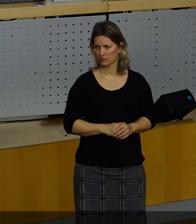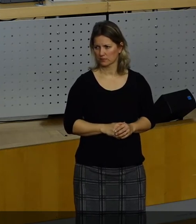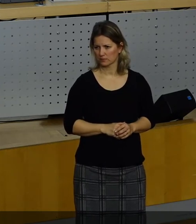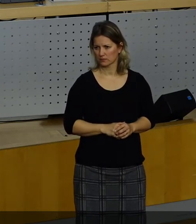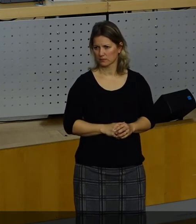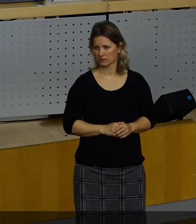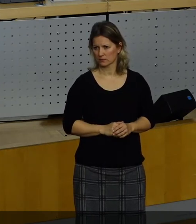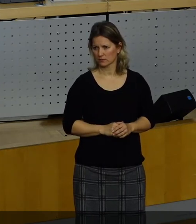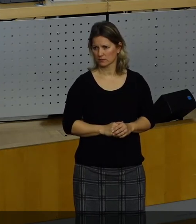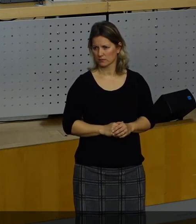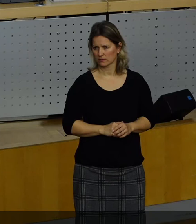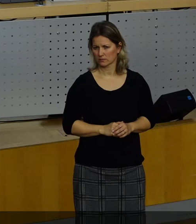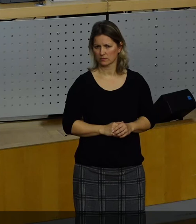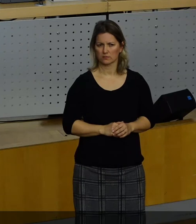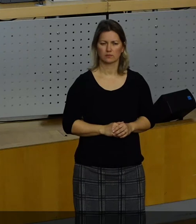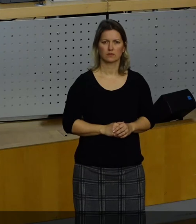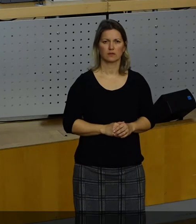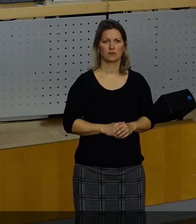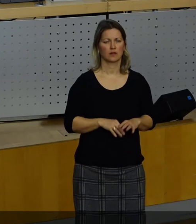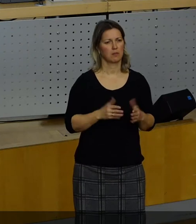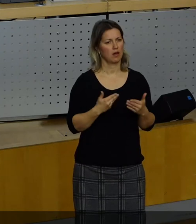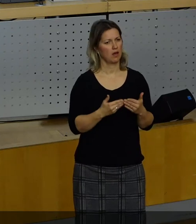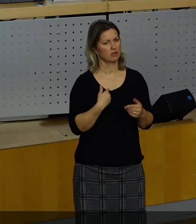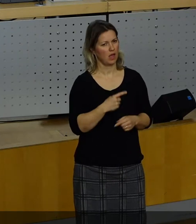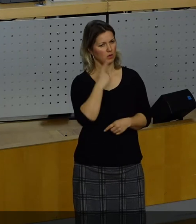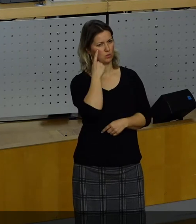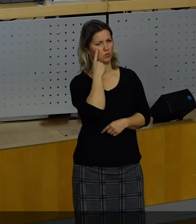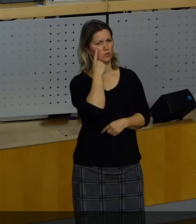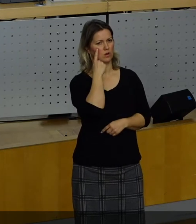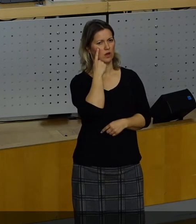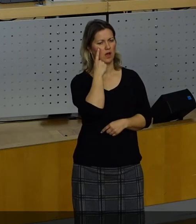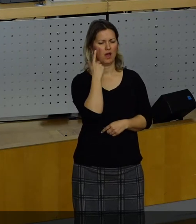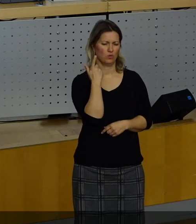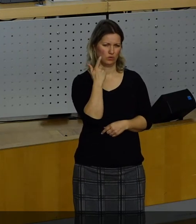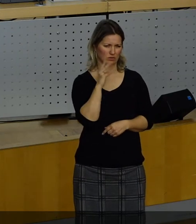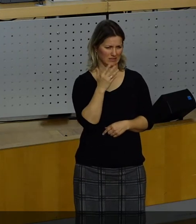Und ich glaube auch nicht, dass es einen Anlass dafür gibt hier, dass nichts zu tun ist.